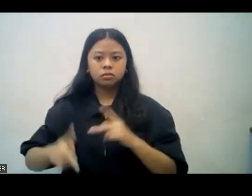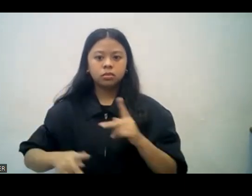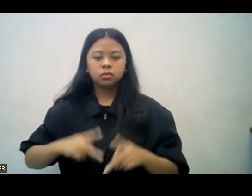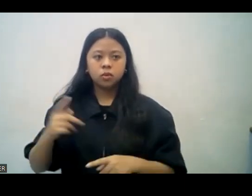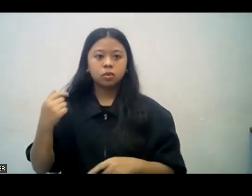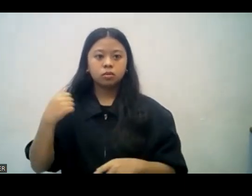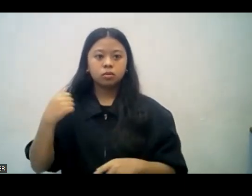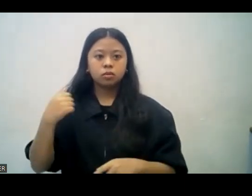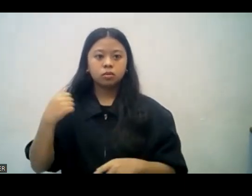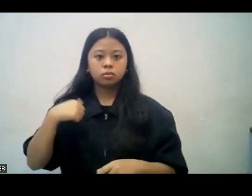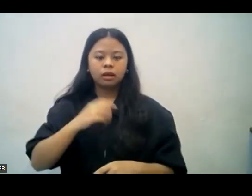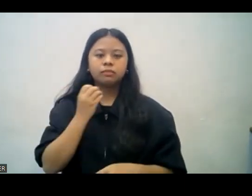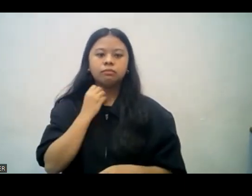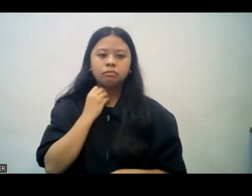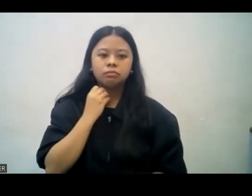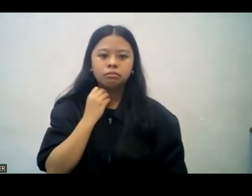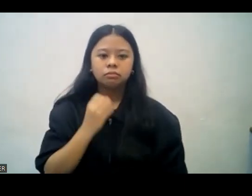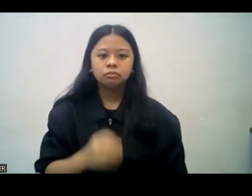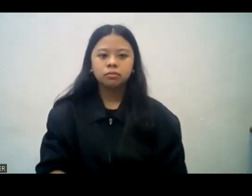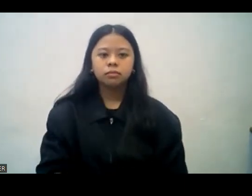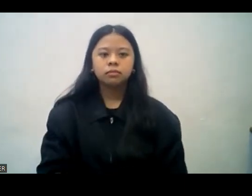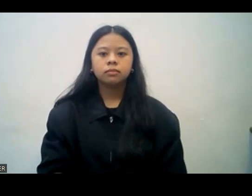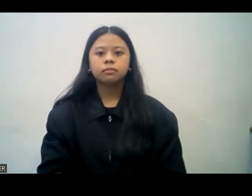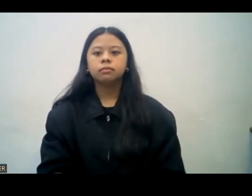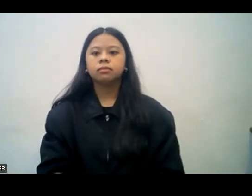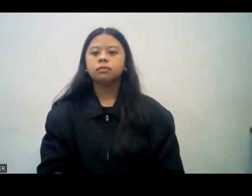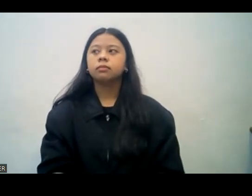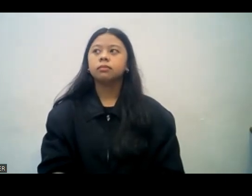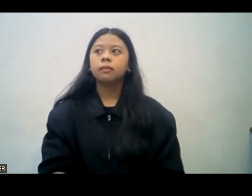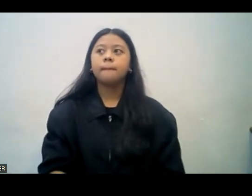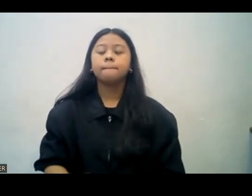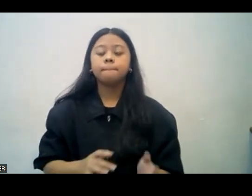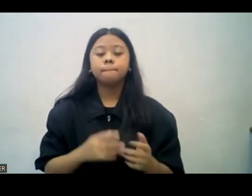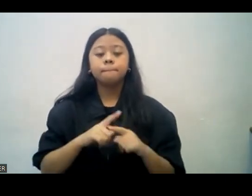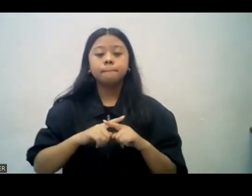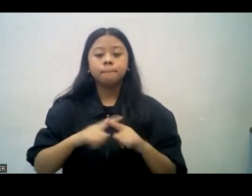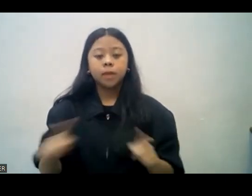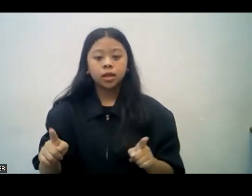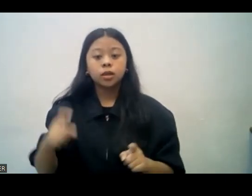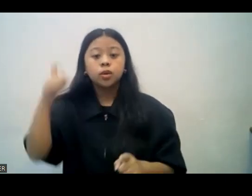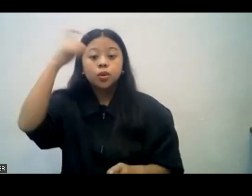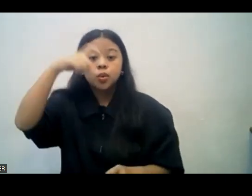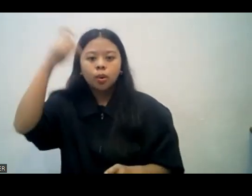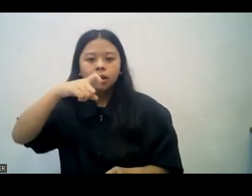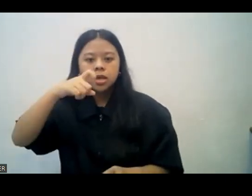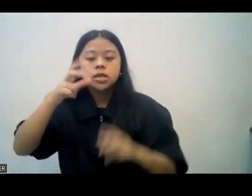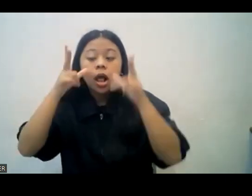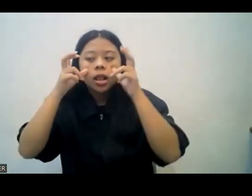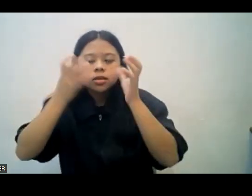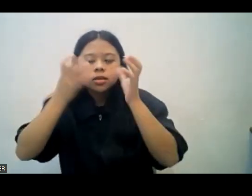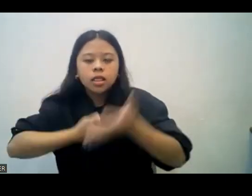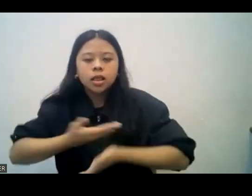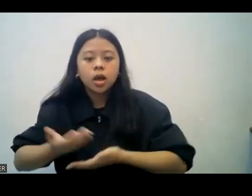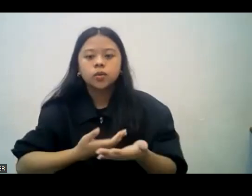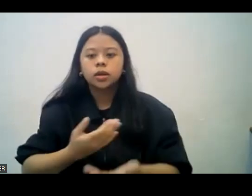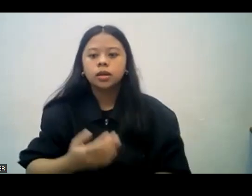part, but he who his counsel is wise. Ngunit ang marunong ay nakikinig sa payo. So in the